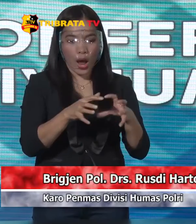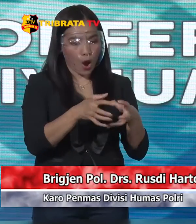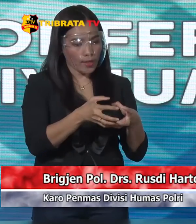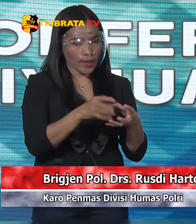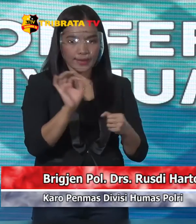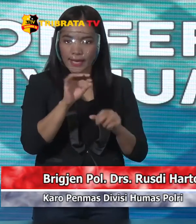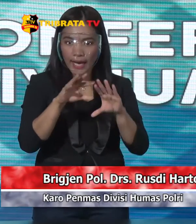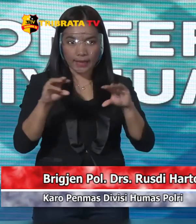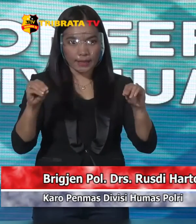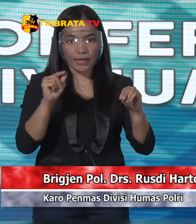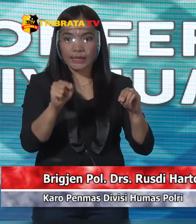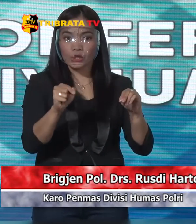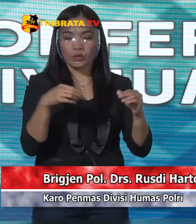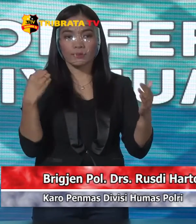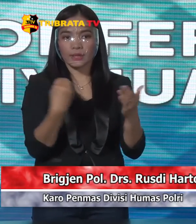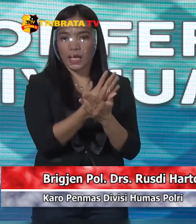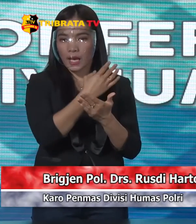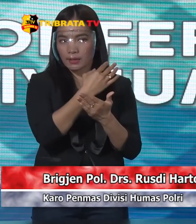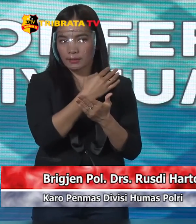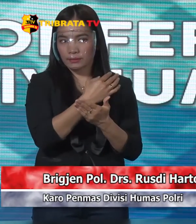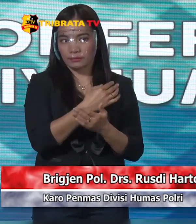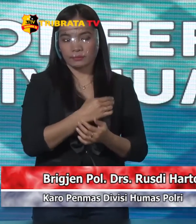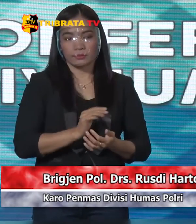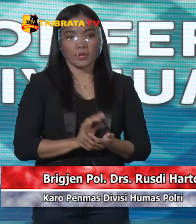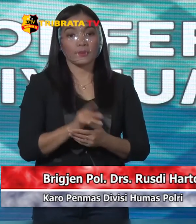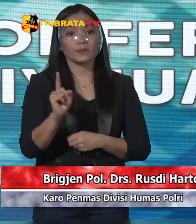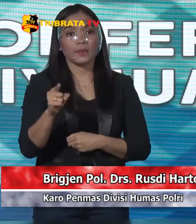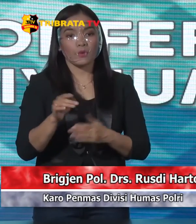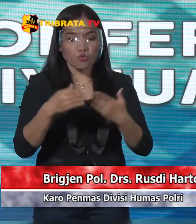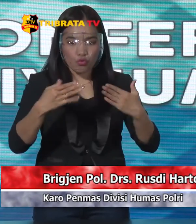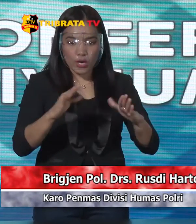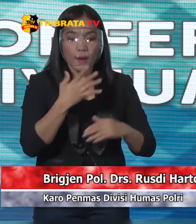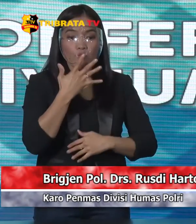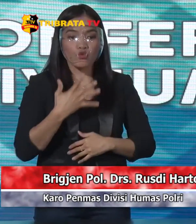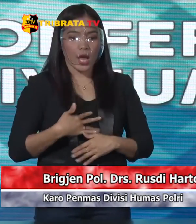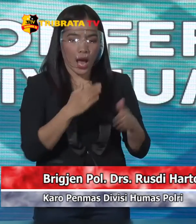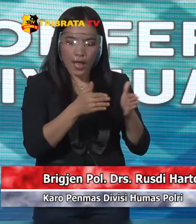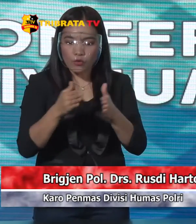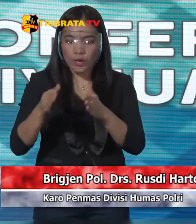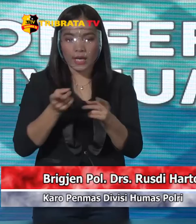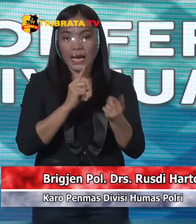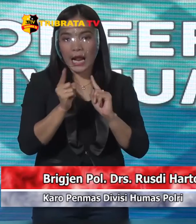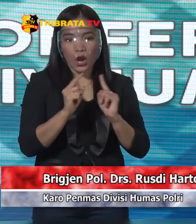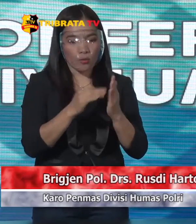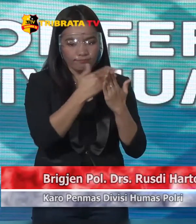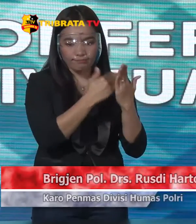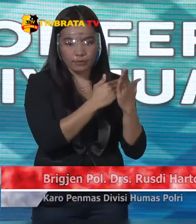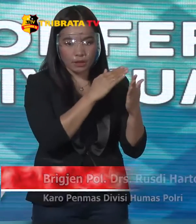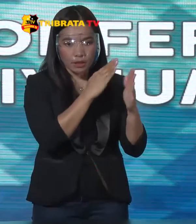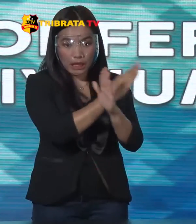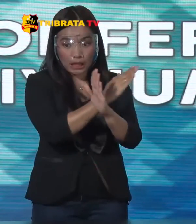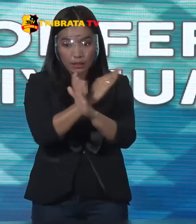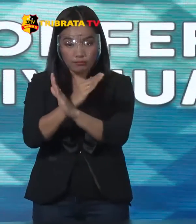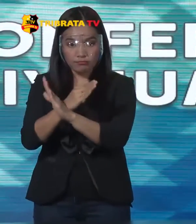melakukan tugasnya Itu pelanggaran disiplin Karena sudah menjadi ketentuan Bahwa pelaksanaan penyekatan